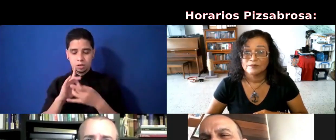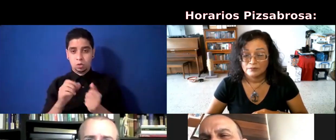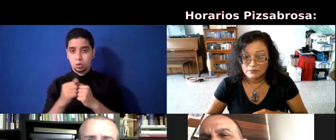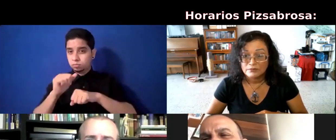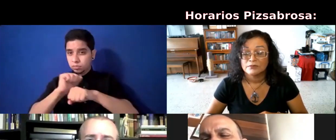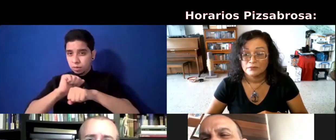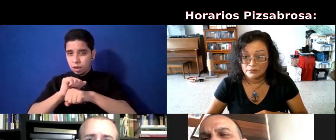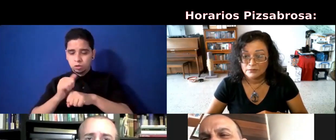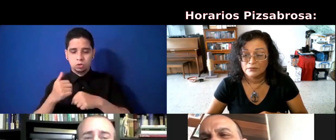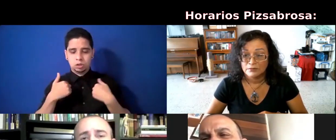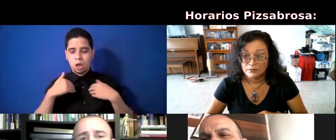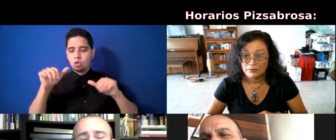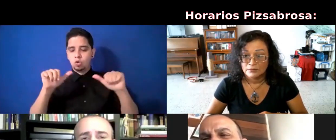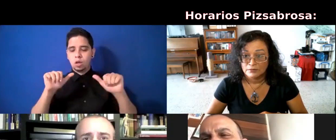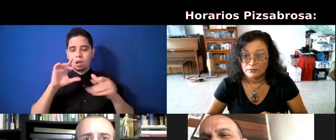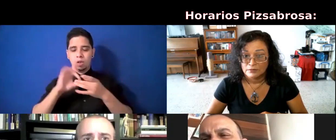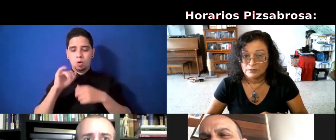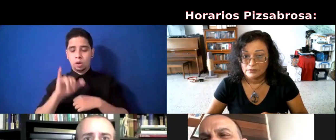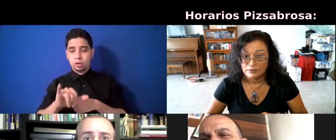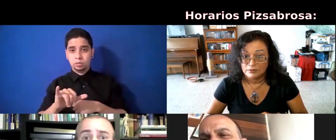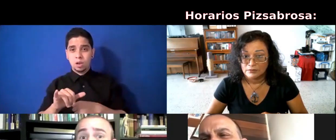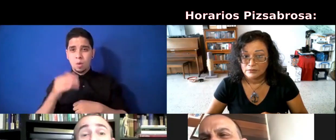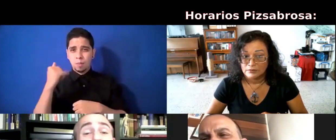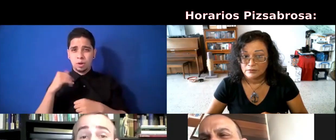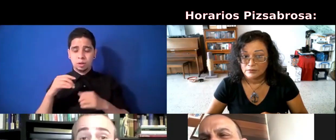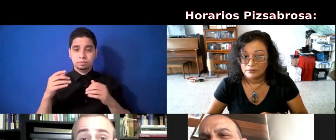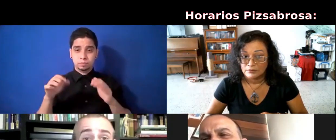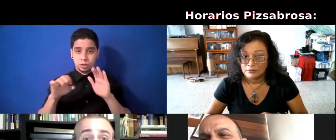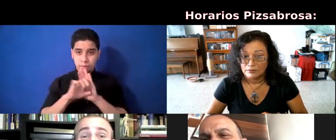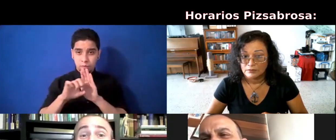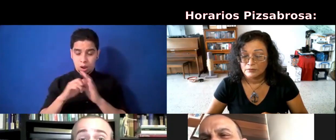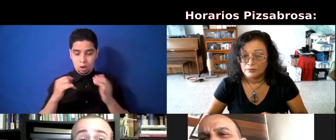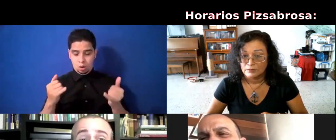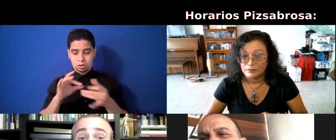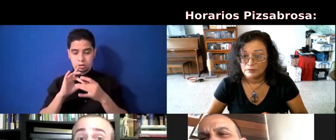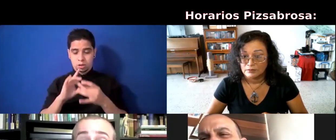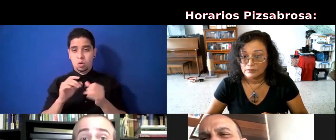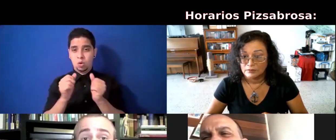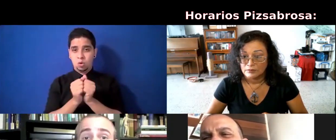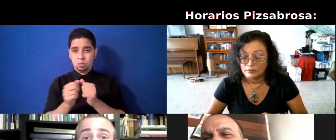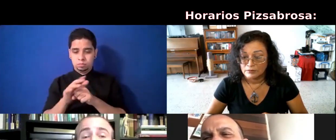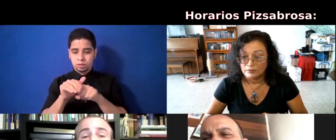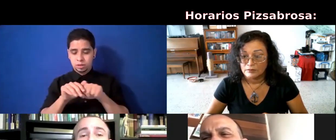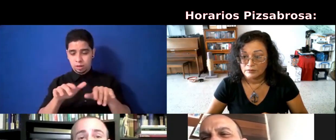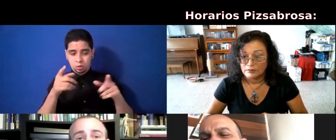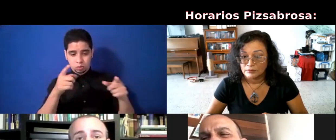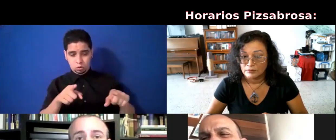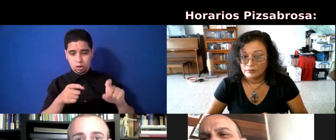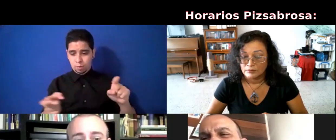pregunta. Y es que, obviamente, con esto de la pandemia han habido cambios y ajustes en todos los sentidos. No, pero yo quisiera, entonces, que